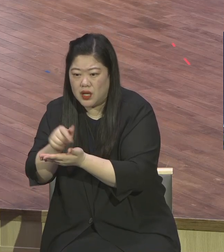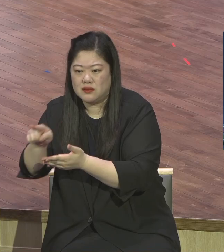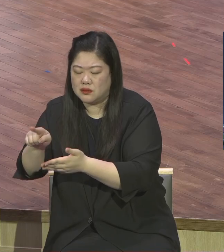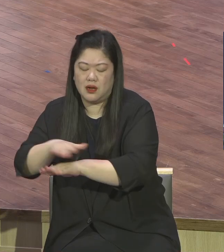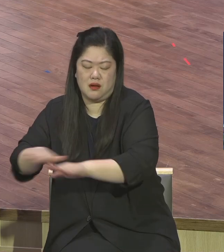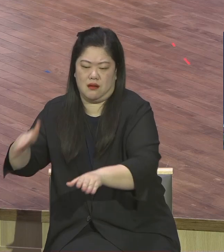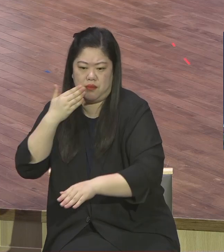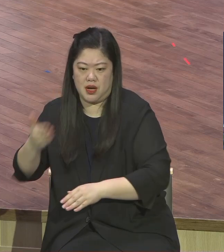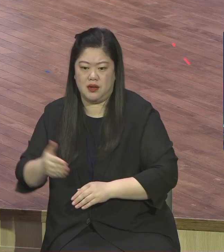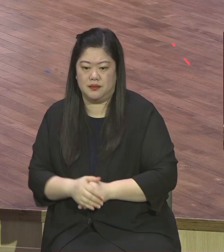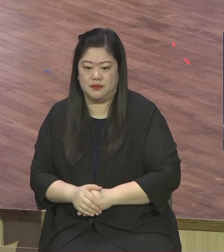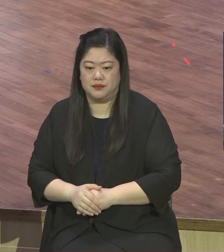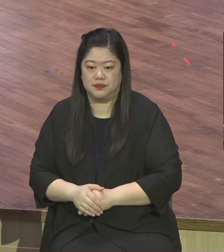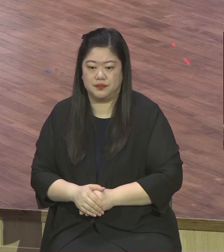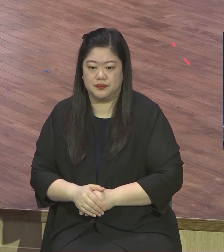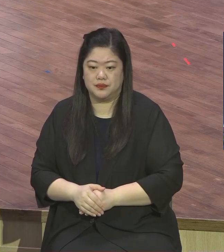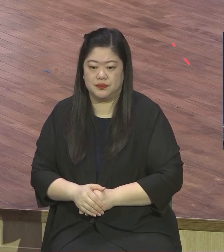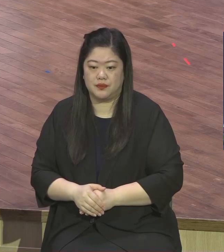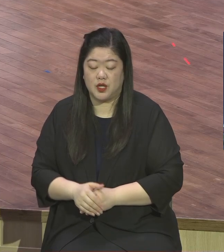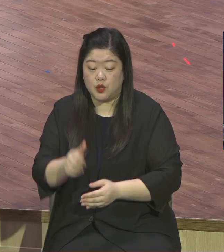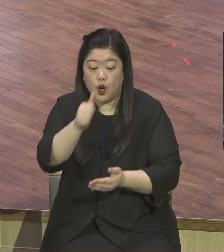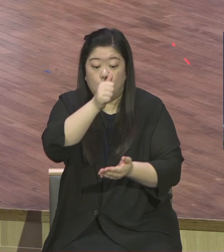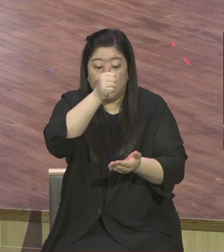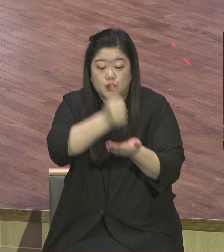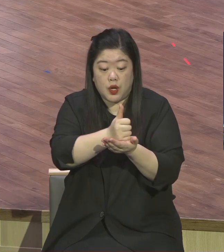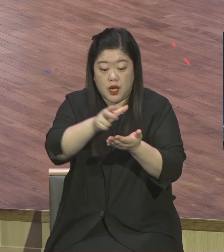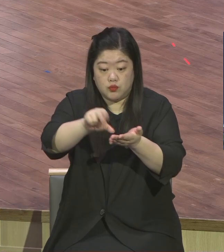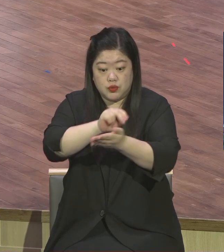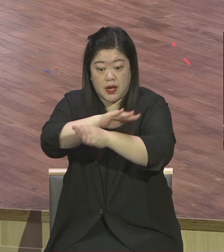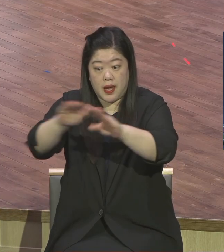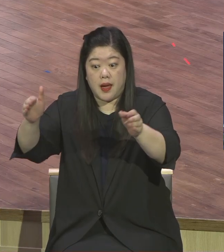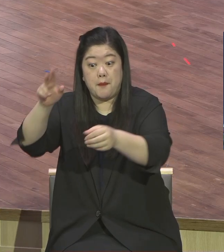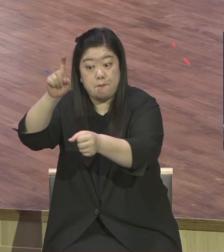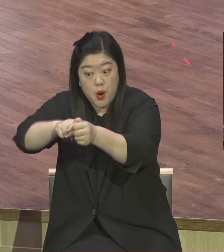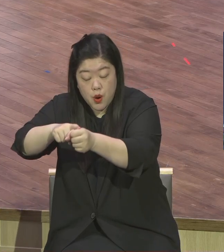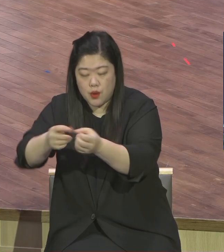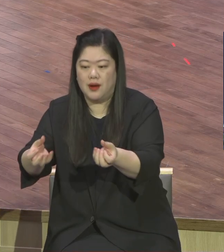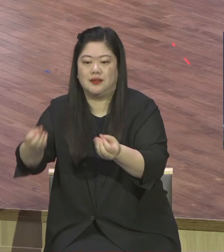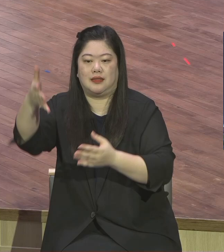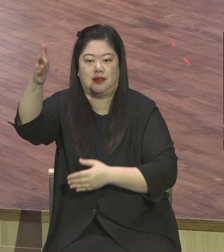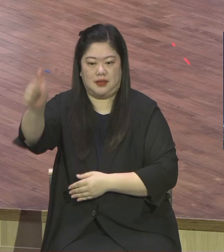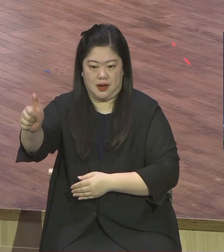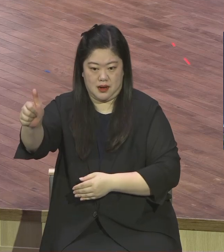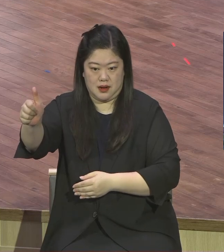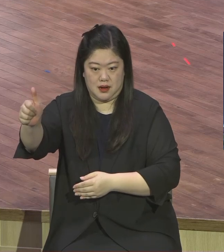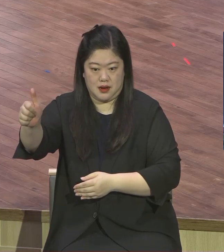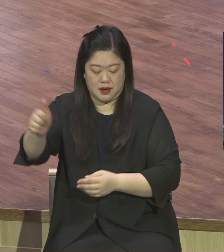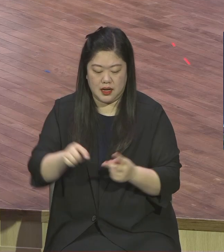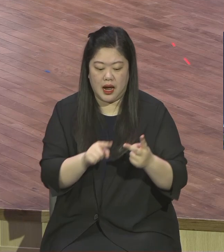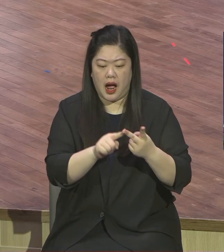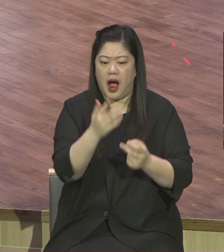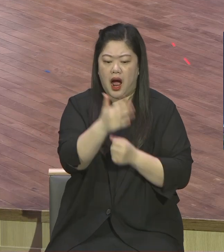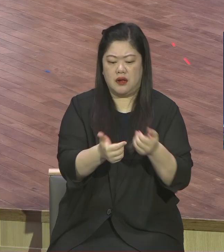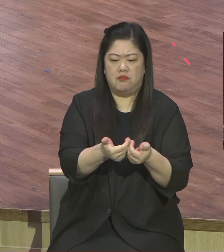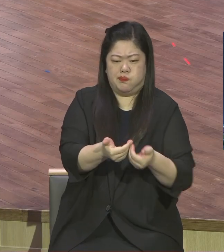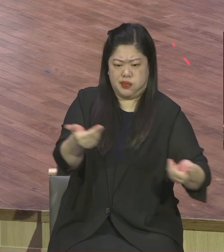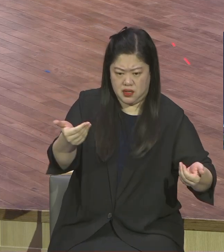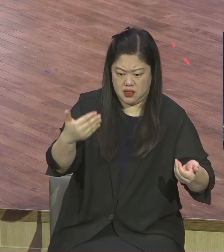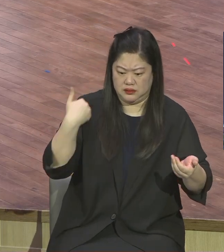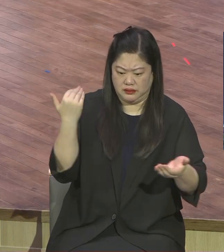그리스도 하나님 만나게도 선지하오신 그리스도 인간이 해결할 수 없는 사단막이 깨뜨리신 그리스도